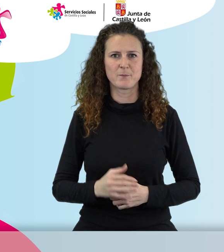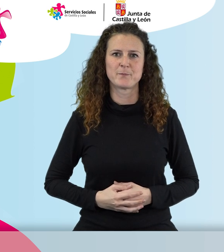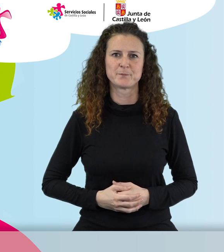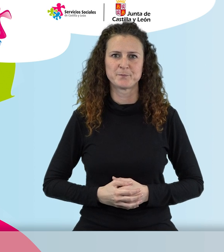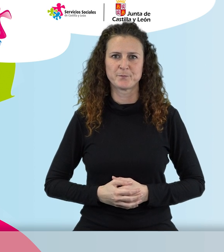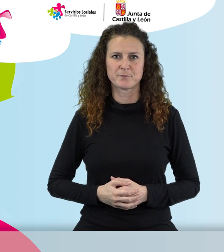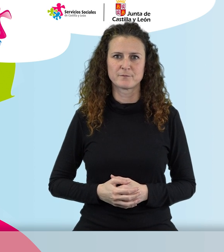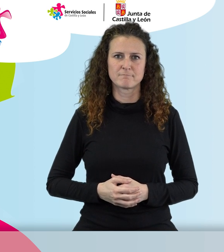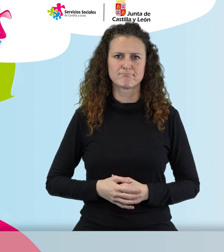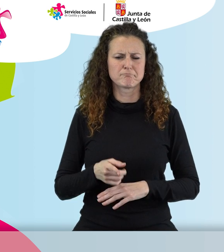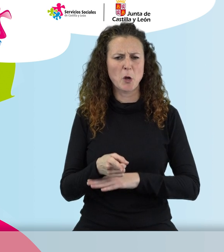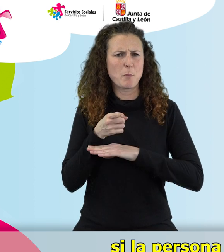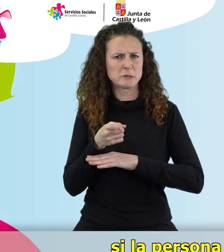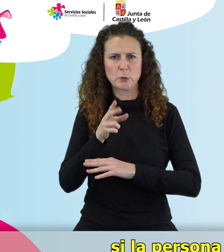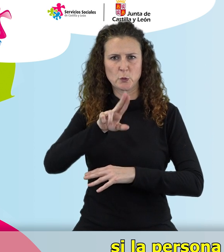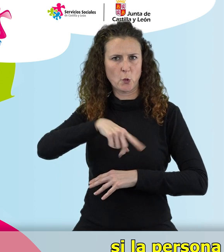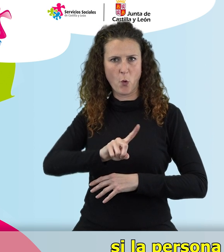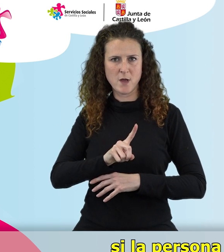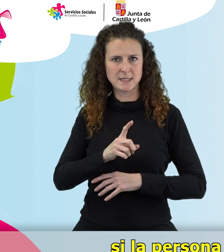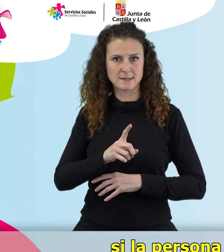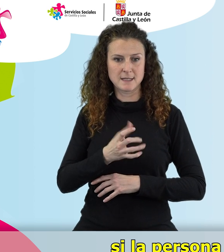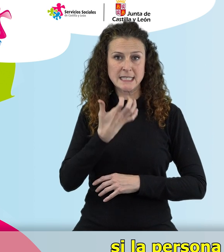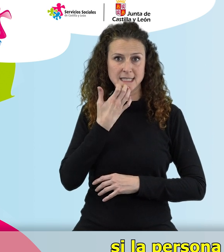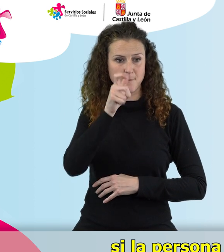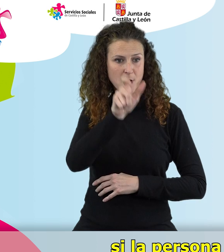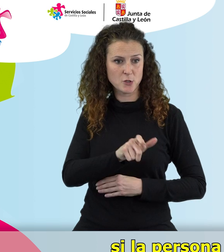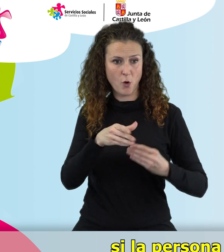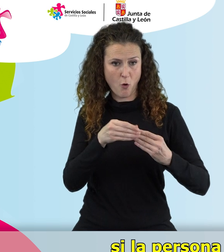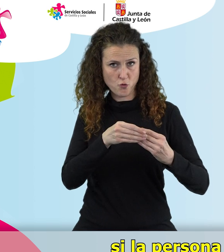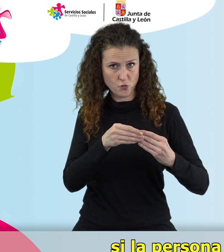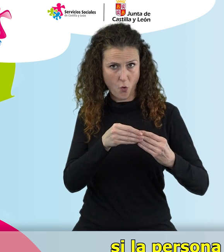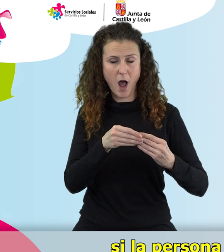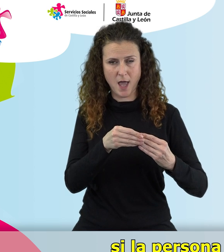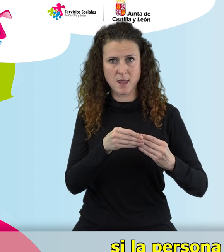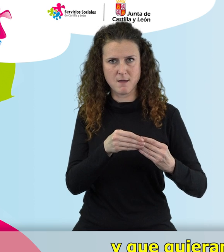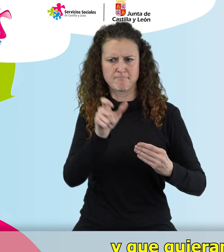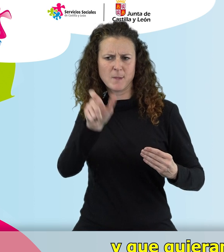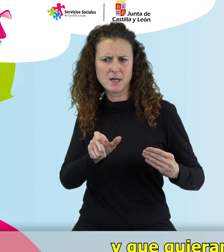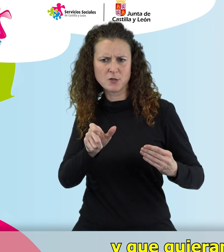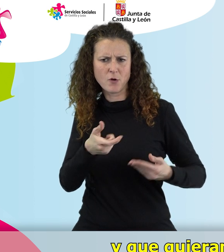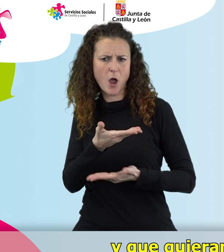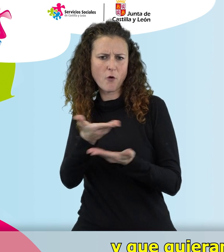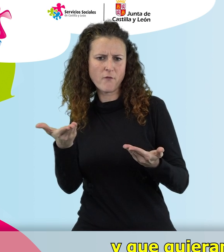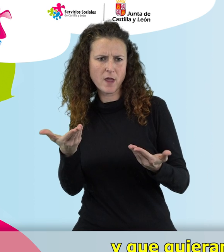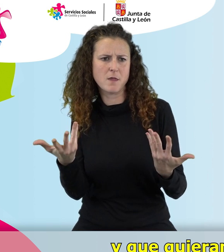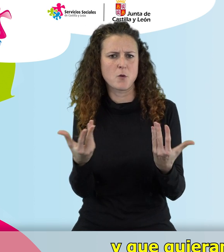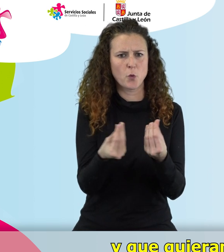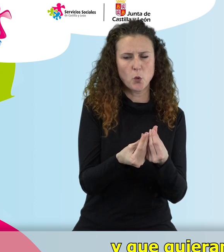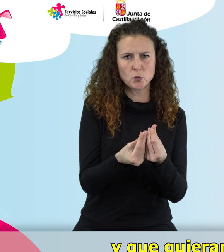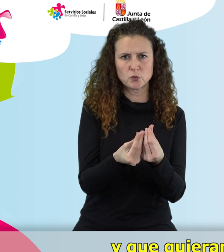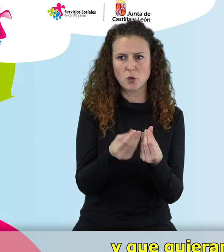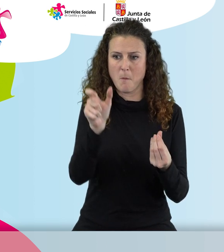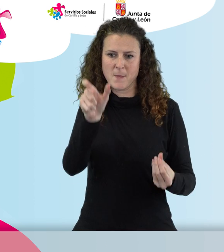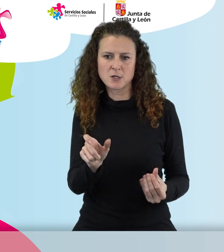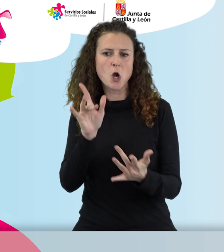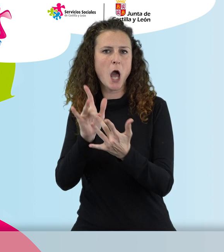Y aunque no es obligatorio, si la persona usuaria cuenta con personas de su confianza y que quieran actuar como personas de